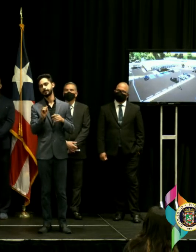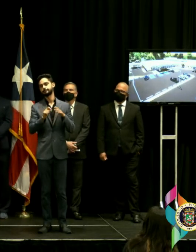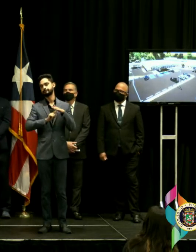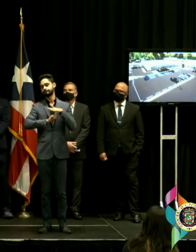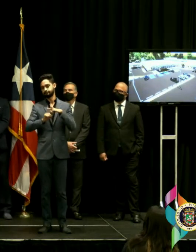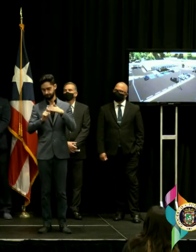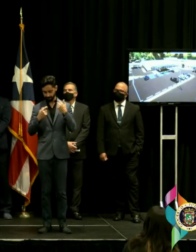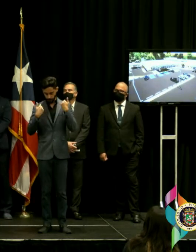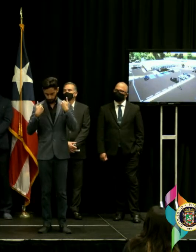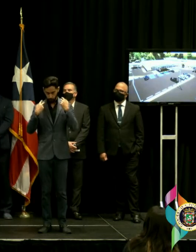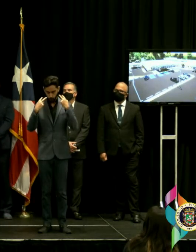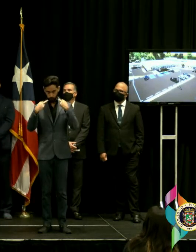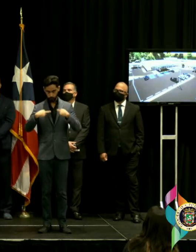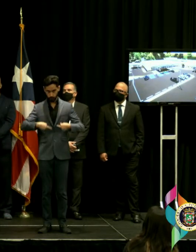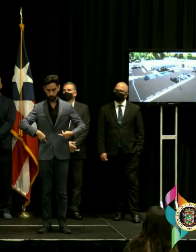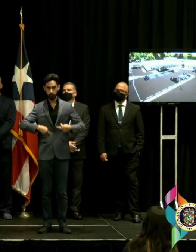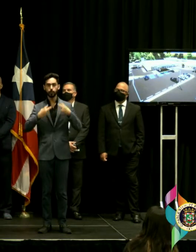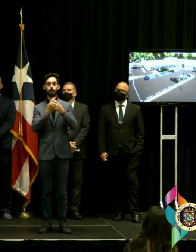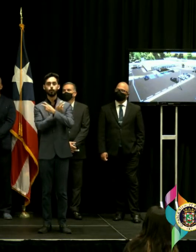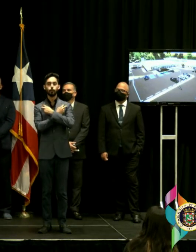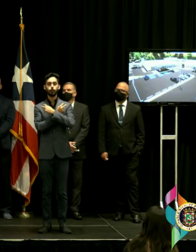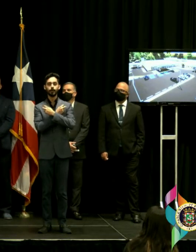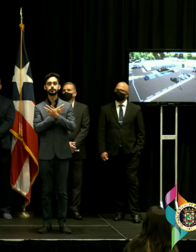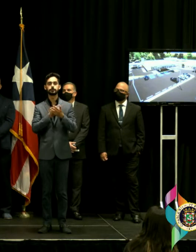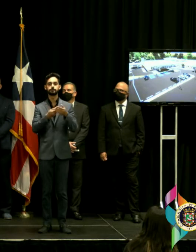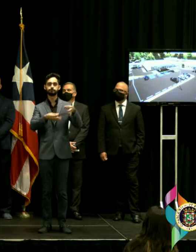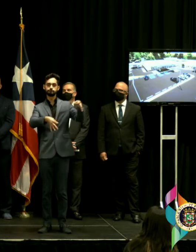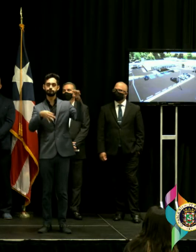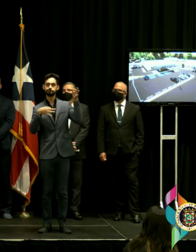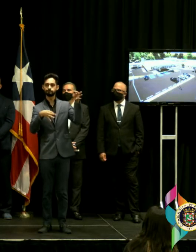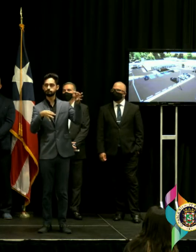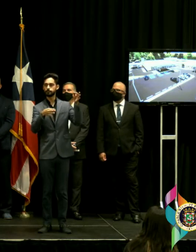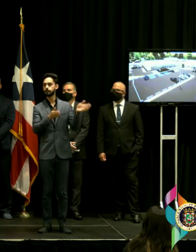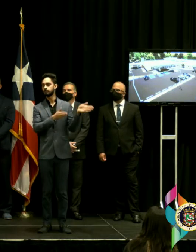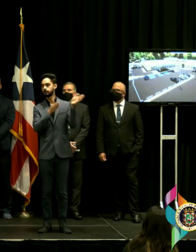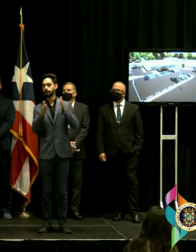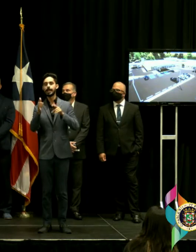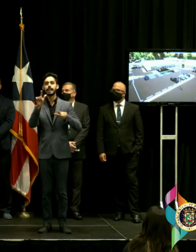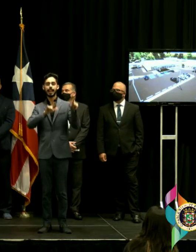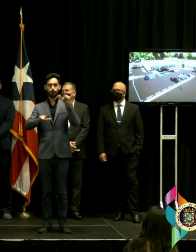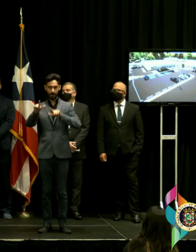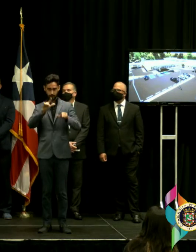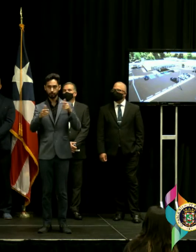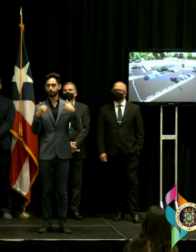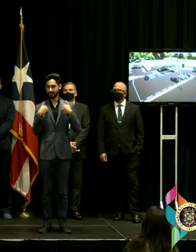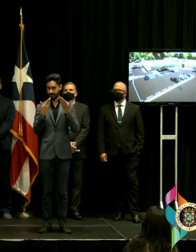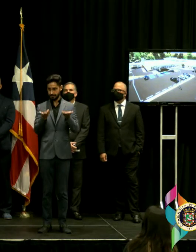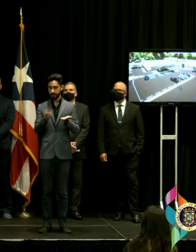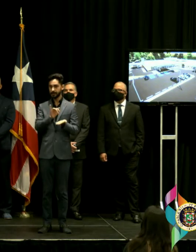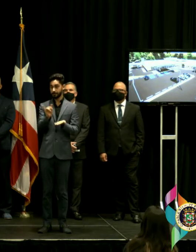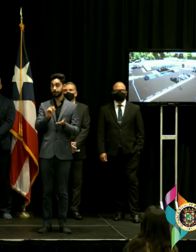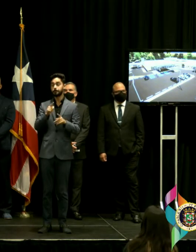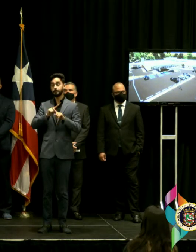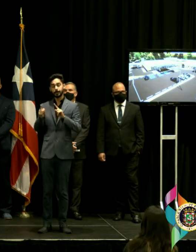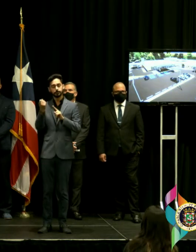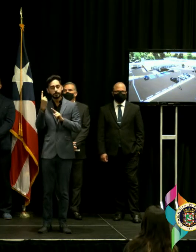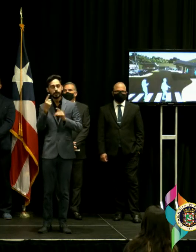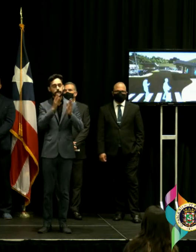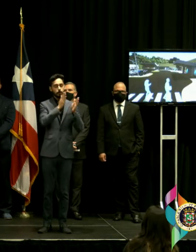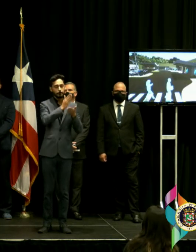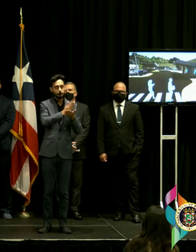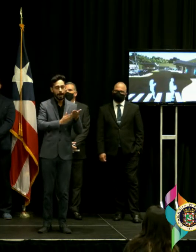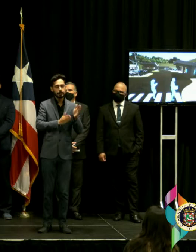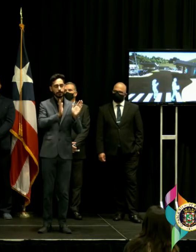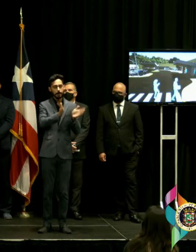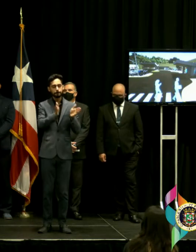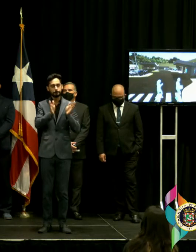eso es lo que hay actualmente eso va a continuar aquí lo que pasa es que como esto va por fase y ya para final del año que viene tenemos el centro de diálisis